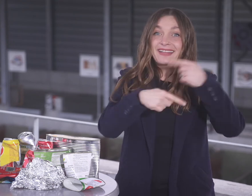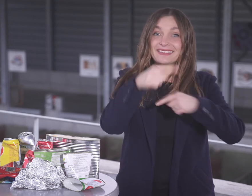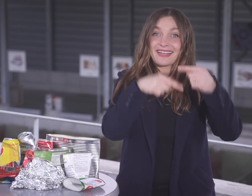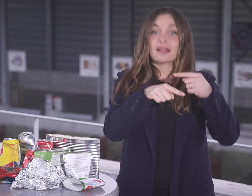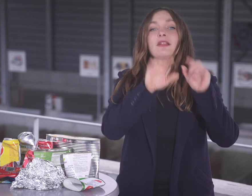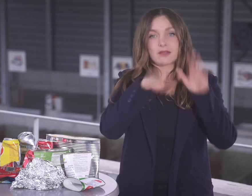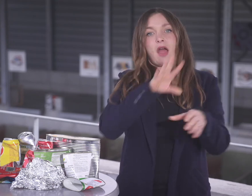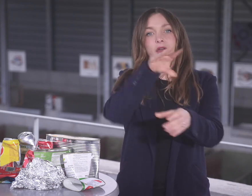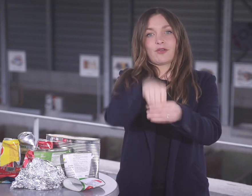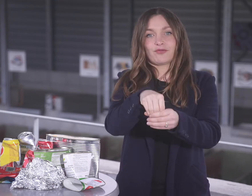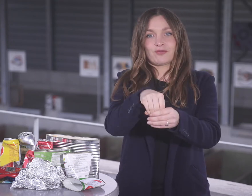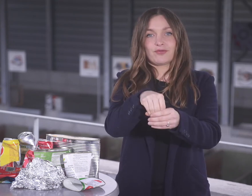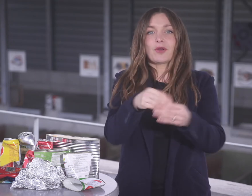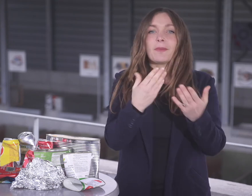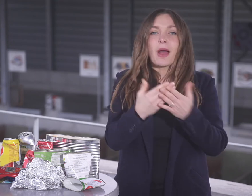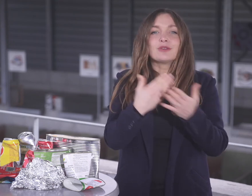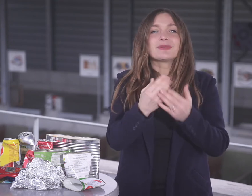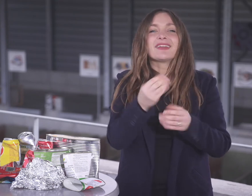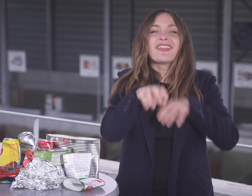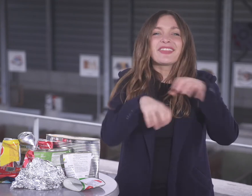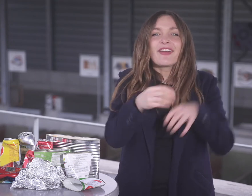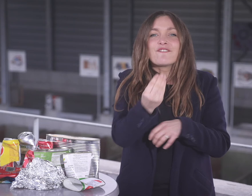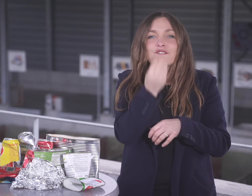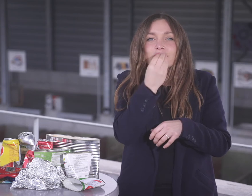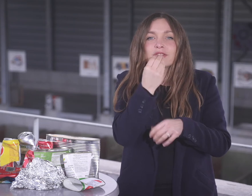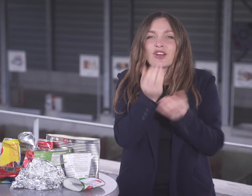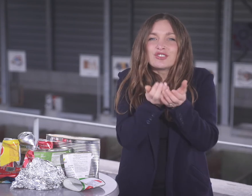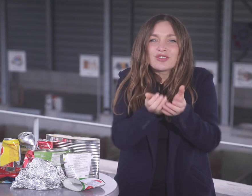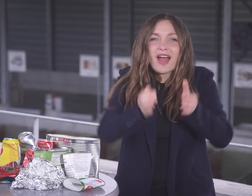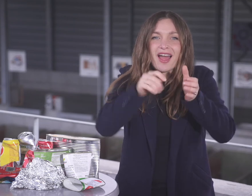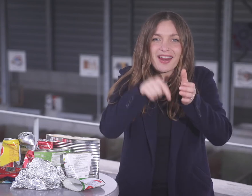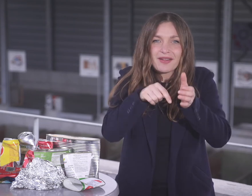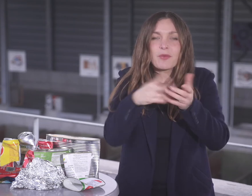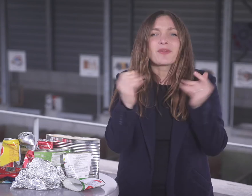Alufolie, Joghurtdeckel aus Aluminium und andere Aluteile.